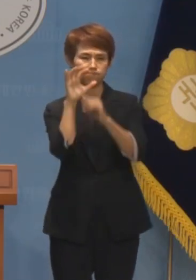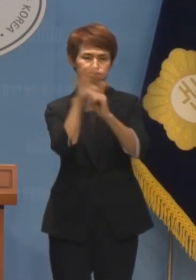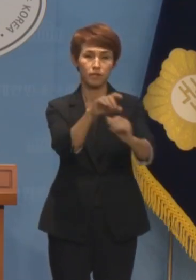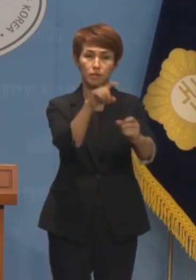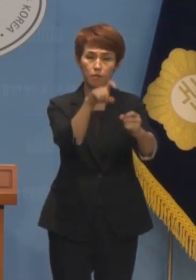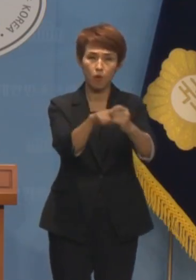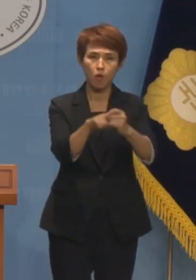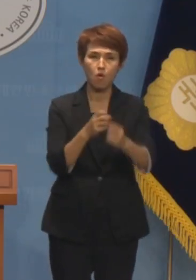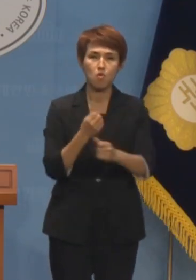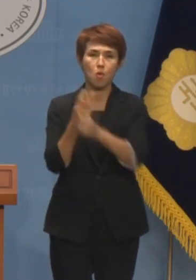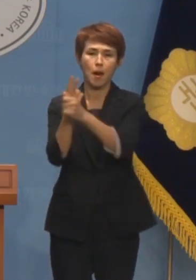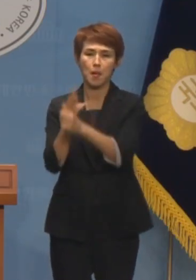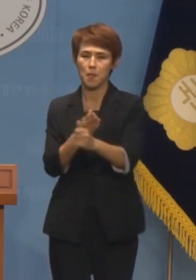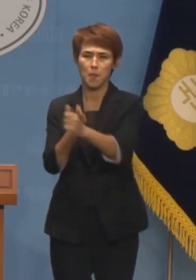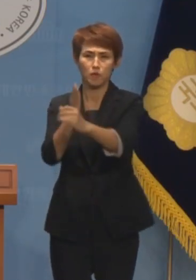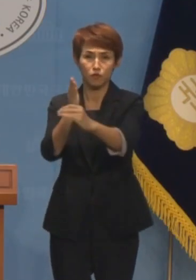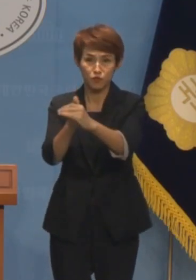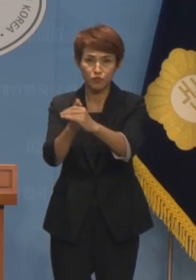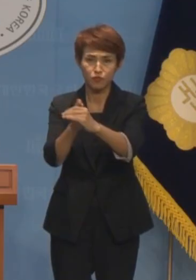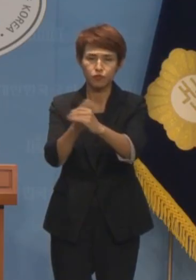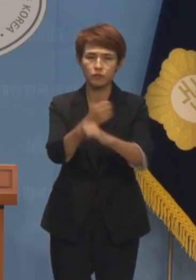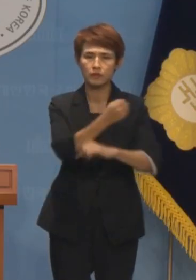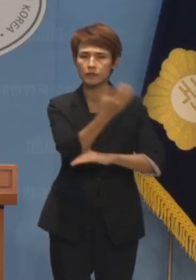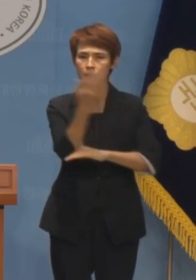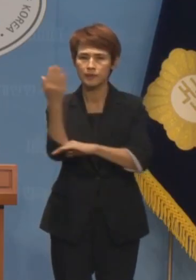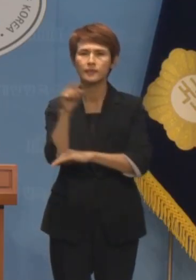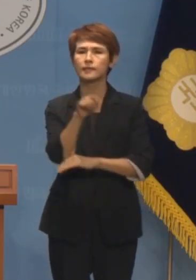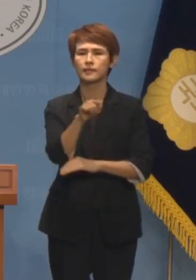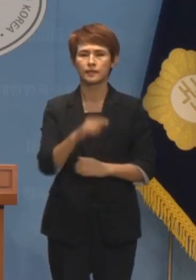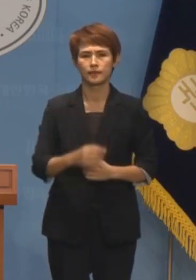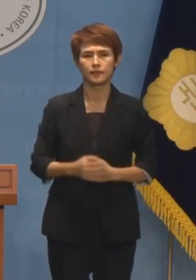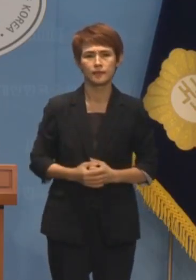고발 사주에 나섰다는 보도까지 터져나왔습니다.